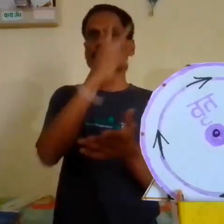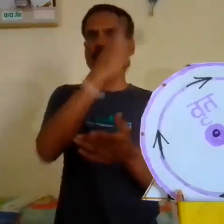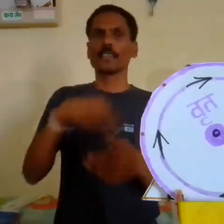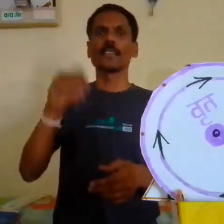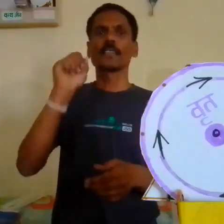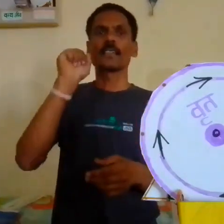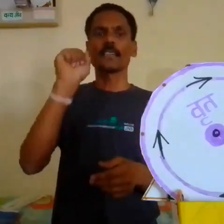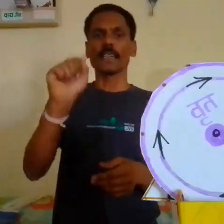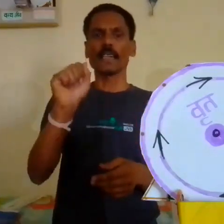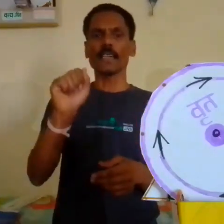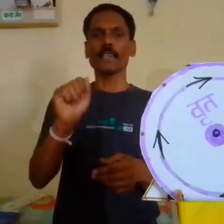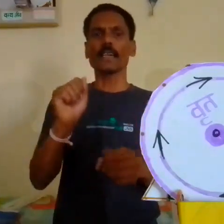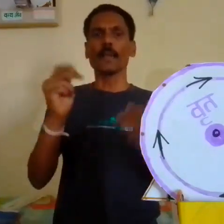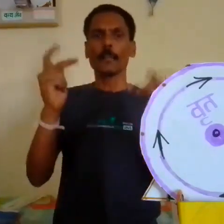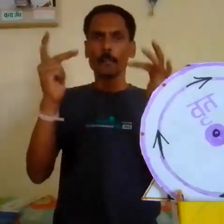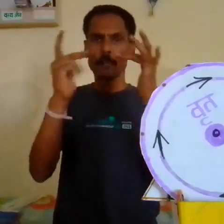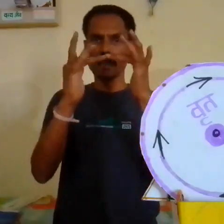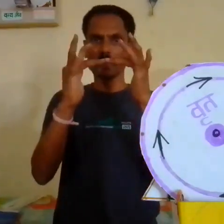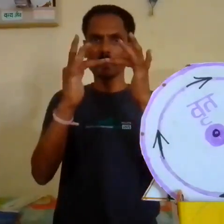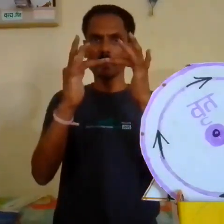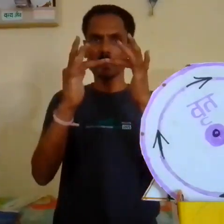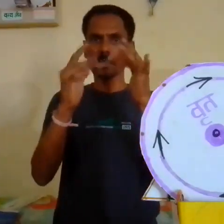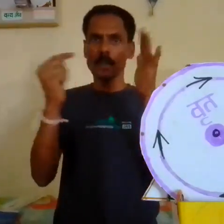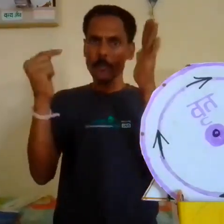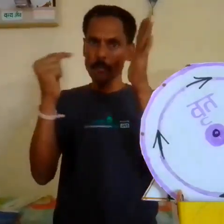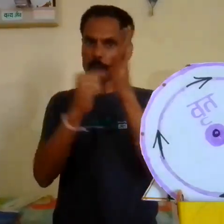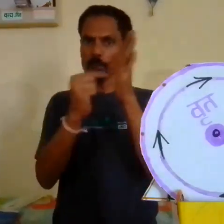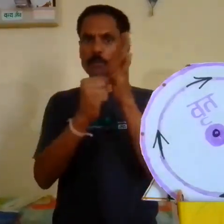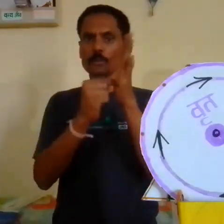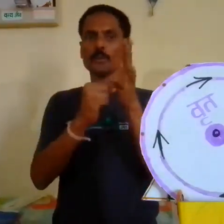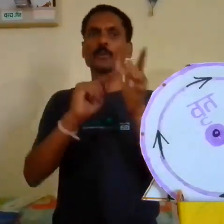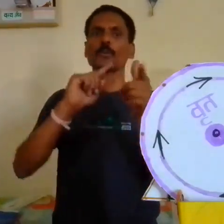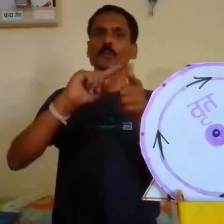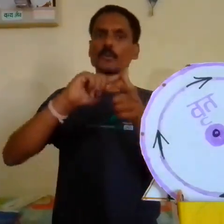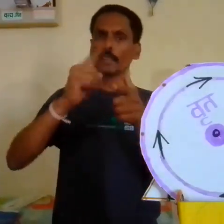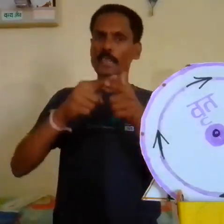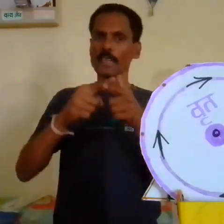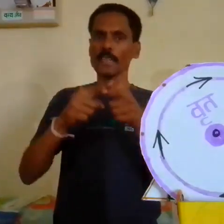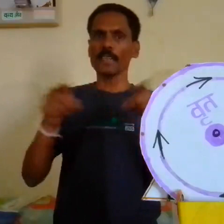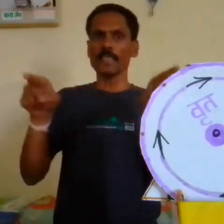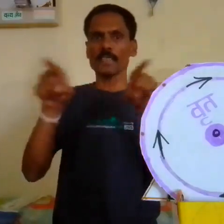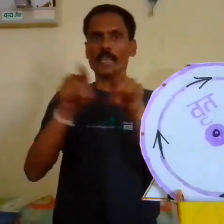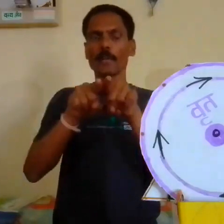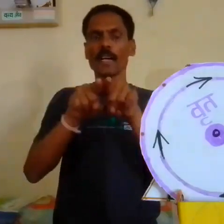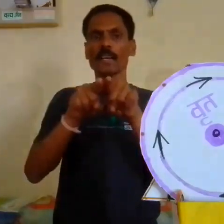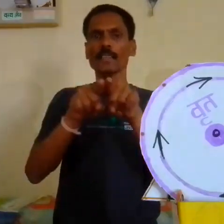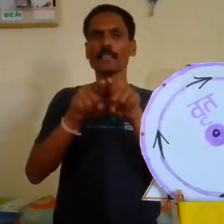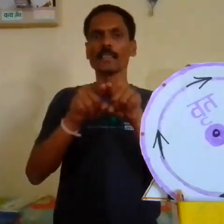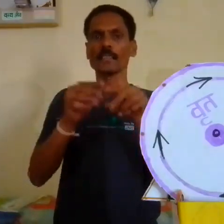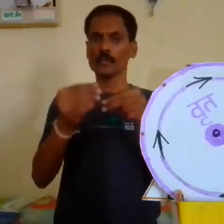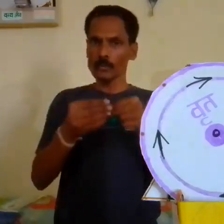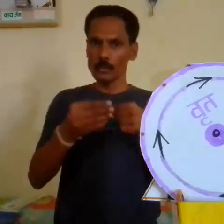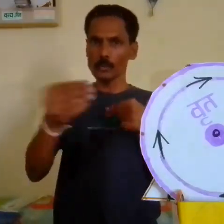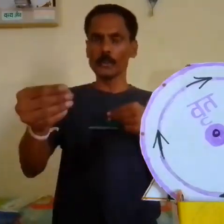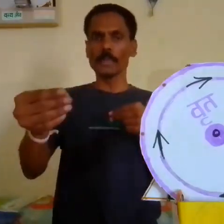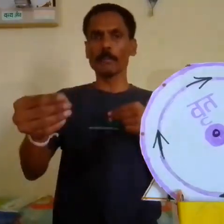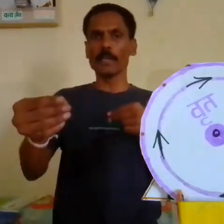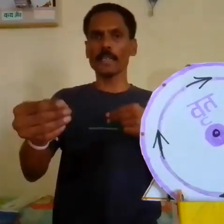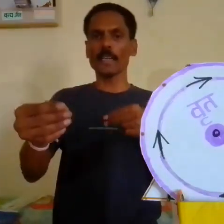के वह मद्ध बिन्दू से समान दूरी पर